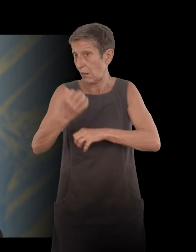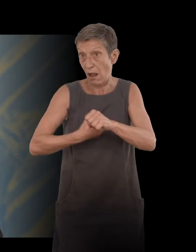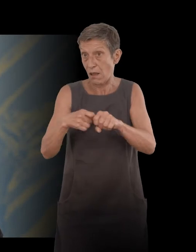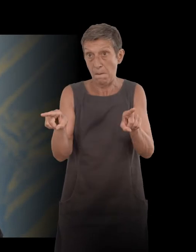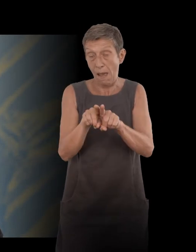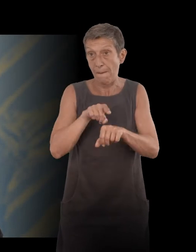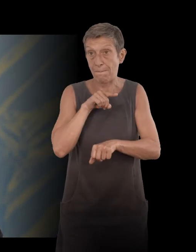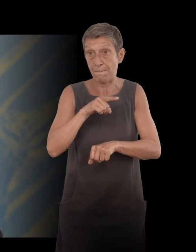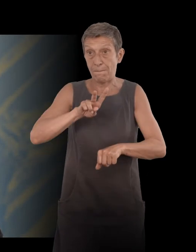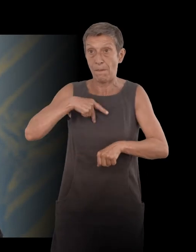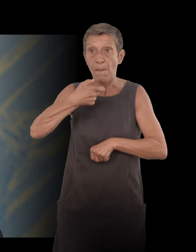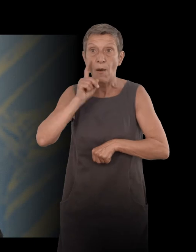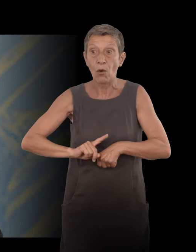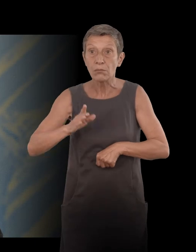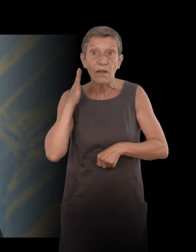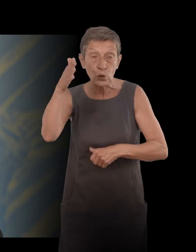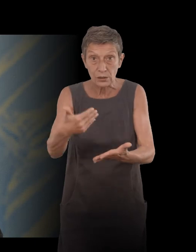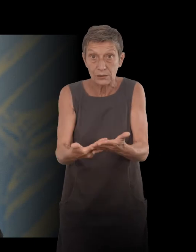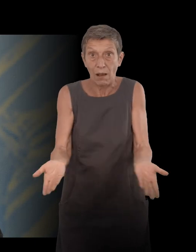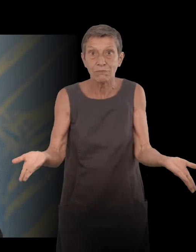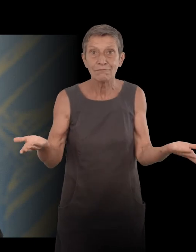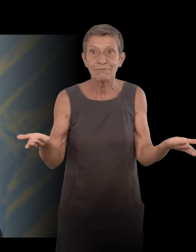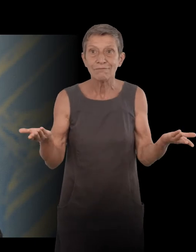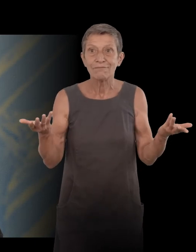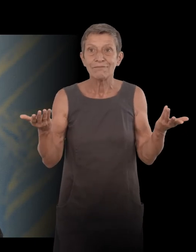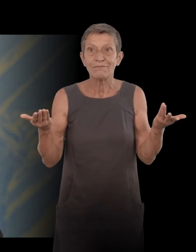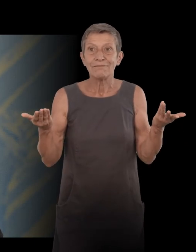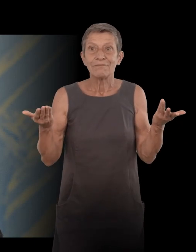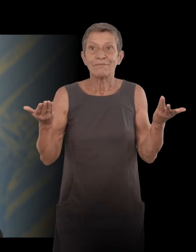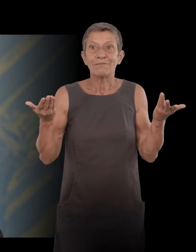Et... Voilà. L'avenir,'était ça. Et donc, on est en 1901.